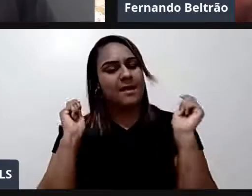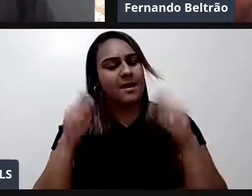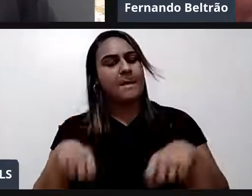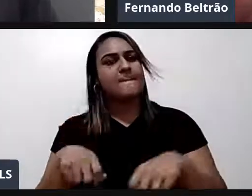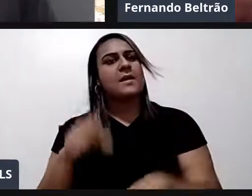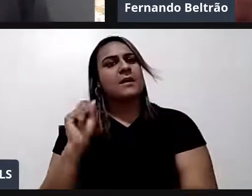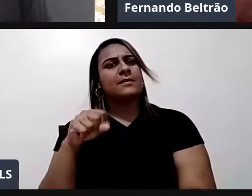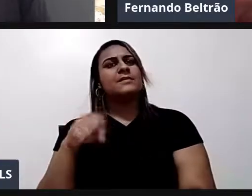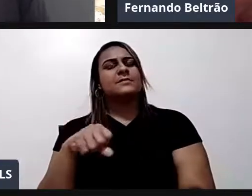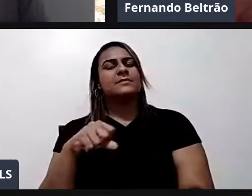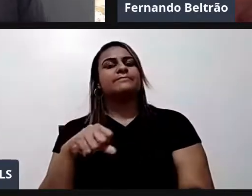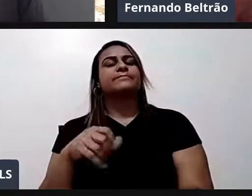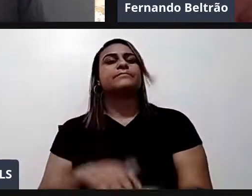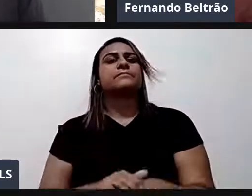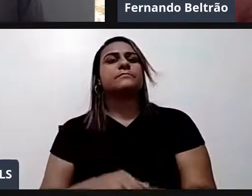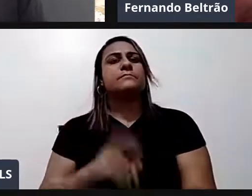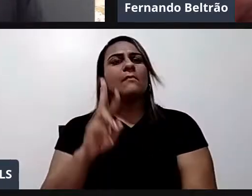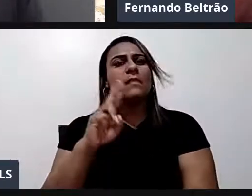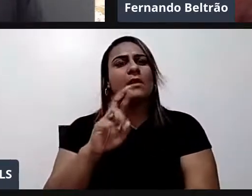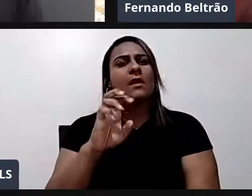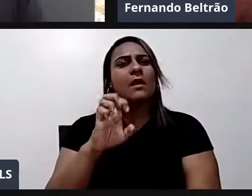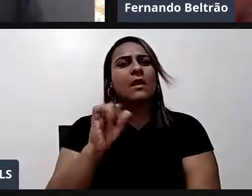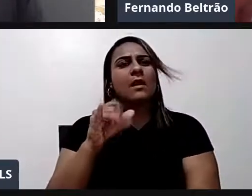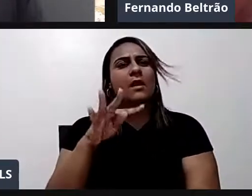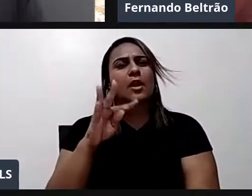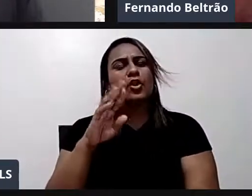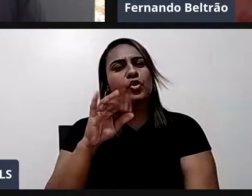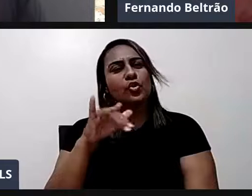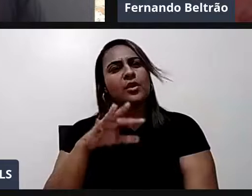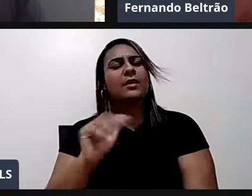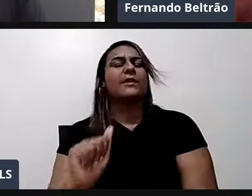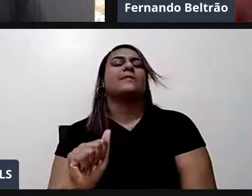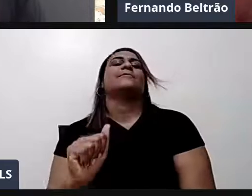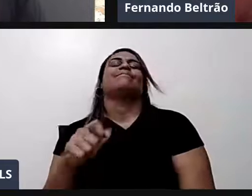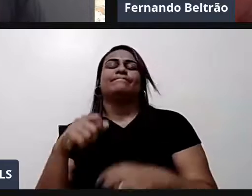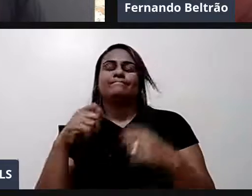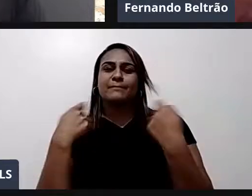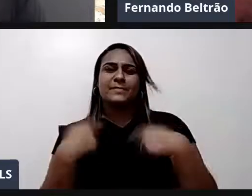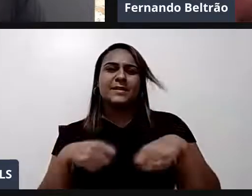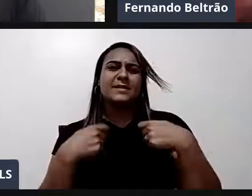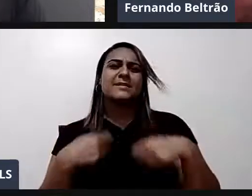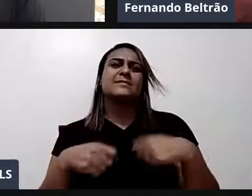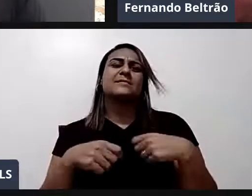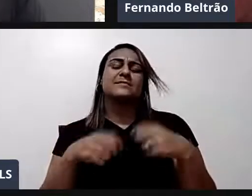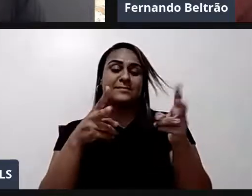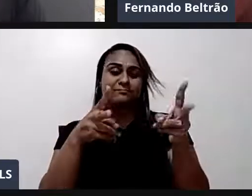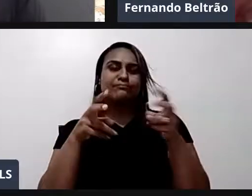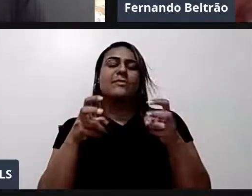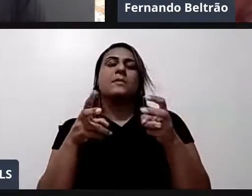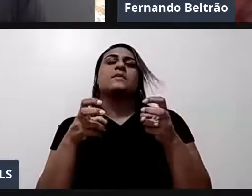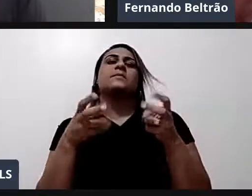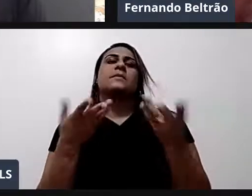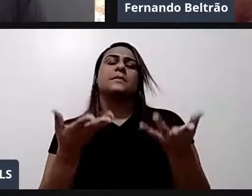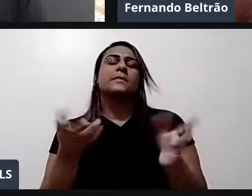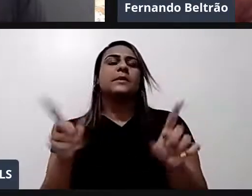reitorias têm que reconhecer muito mais. Os que estão fazendo. Mas a gente vive em um sistema ainda pouco